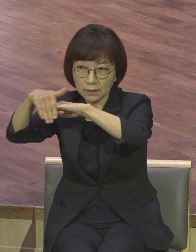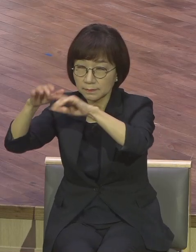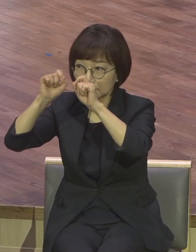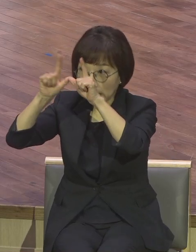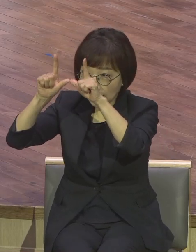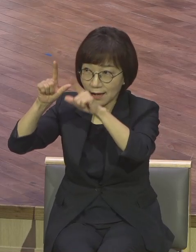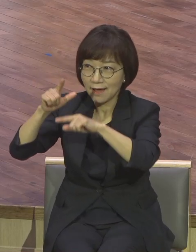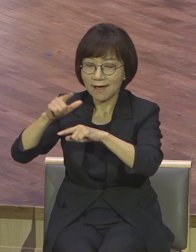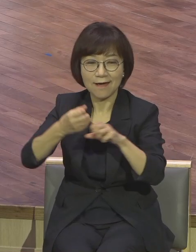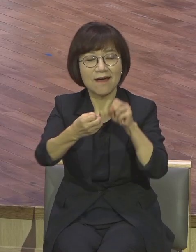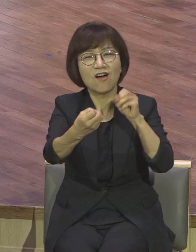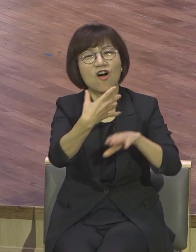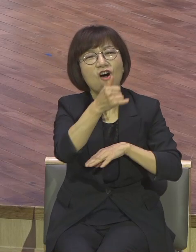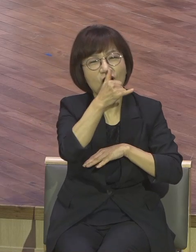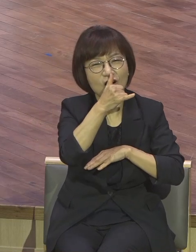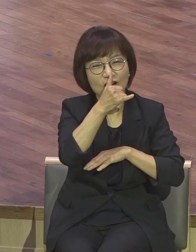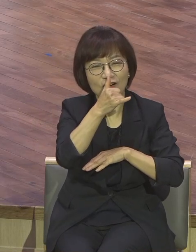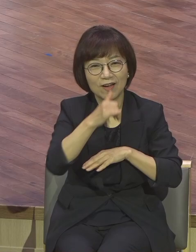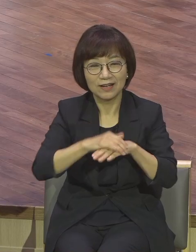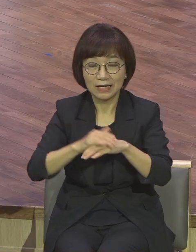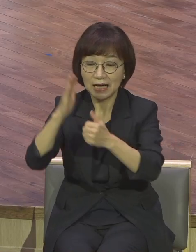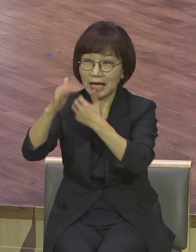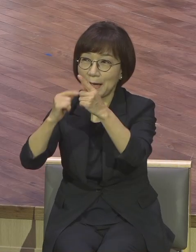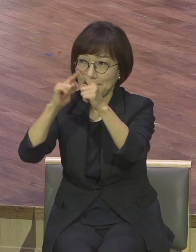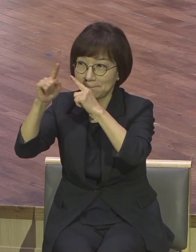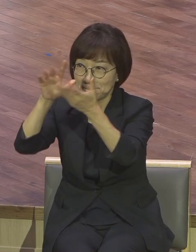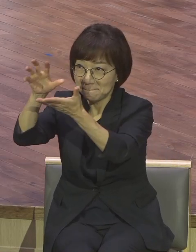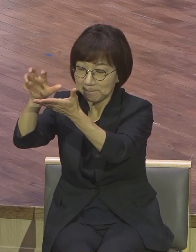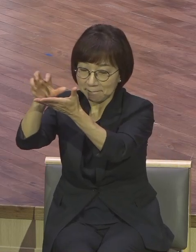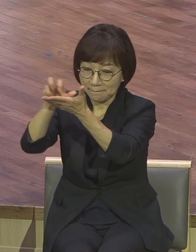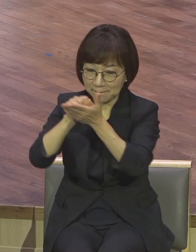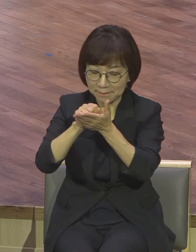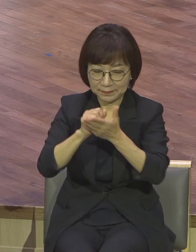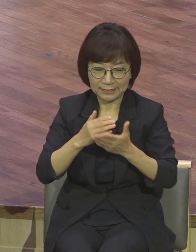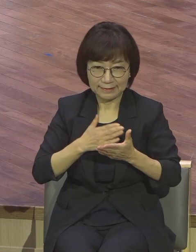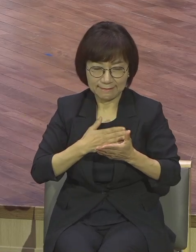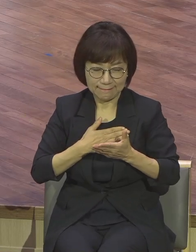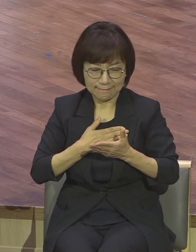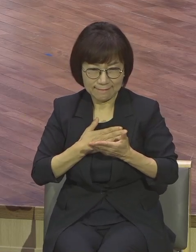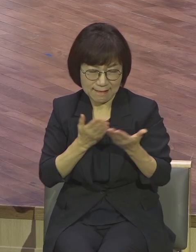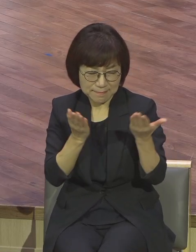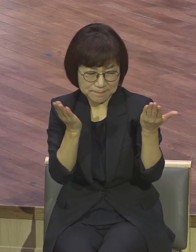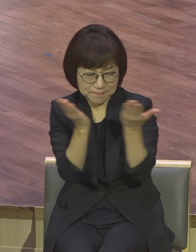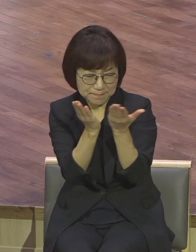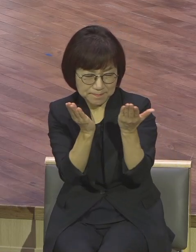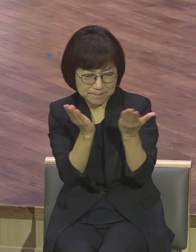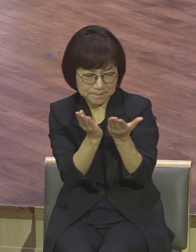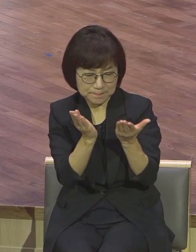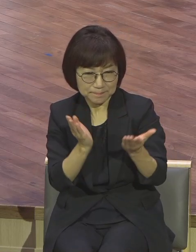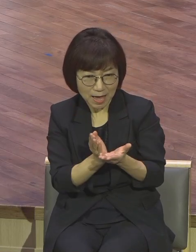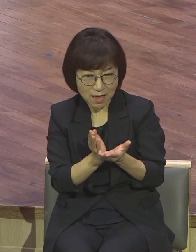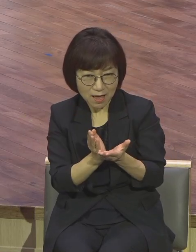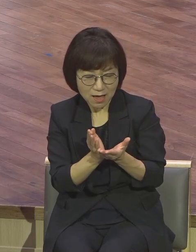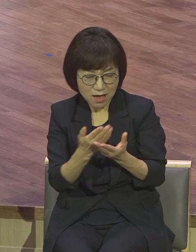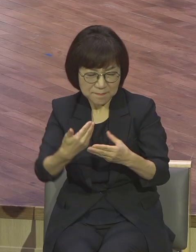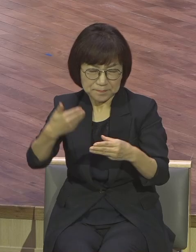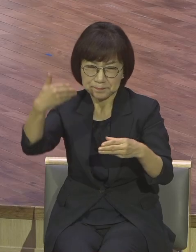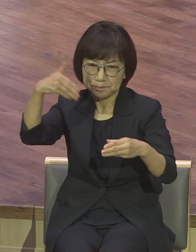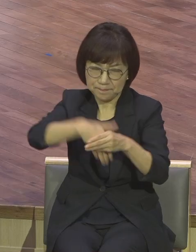말씀을 내 것으로 정말 이것을 내 것으로 편집하느냐 안 하느냐 이것을